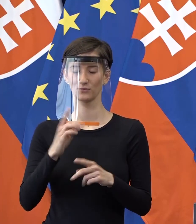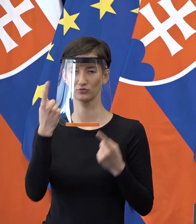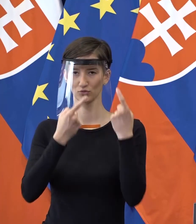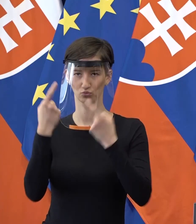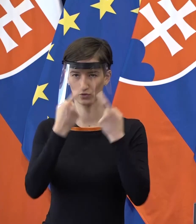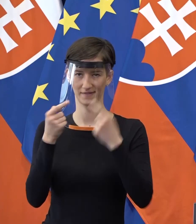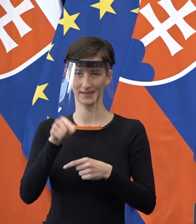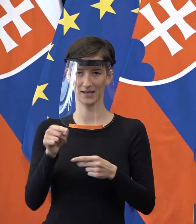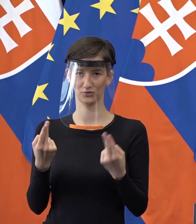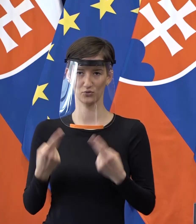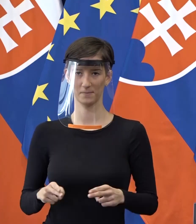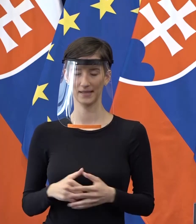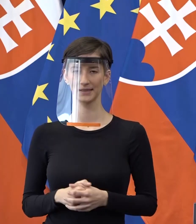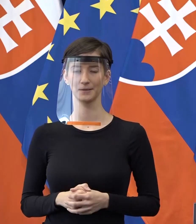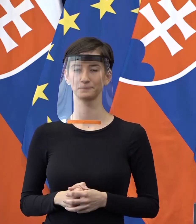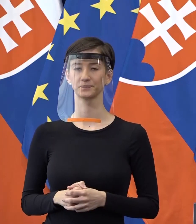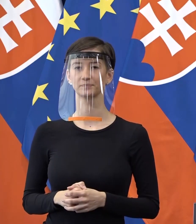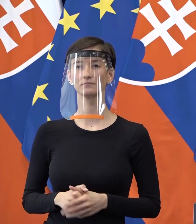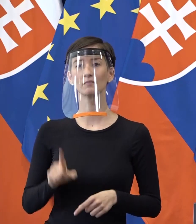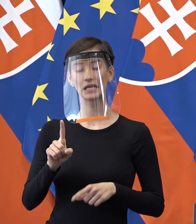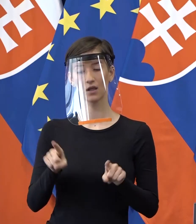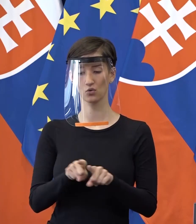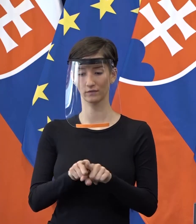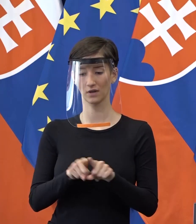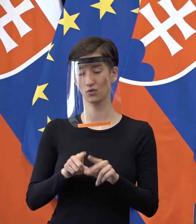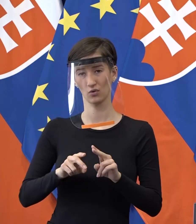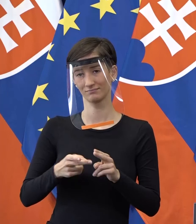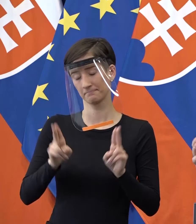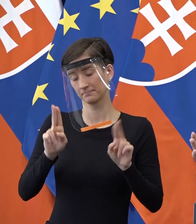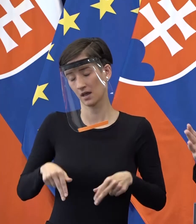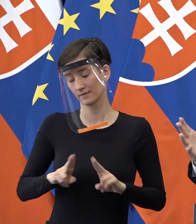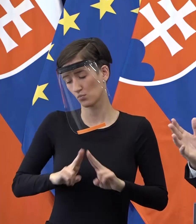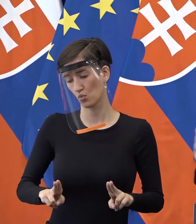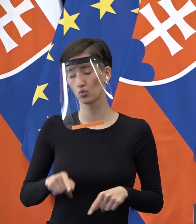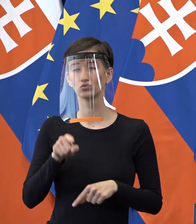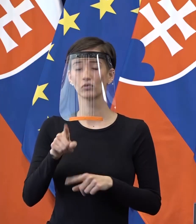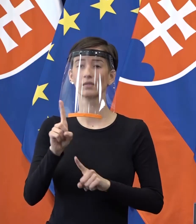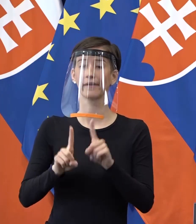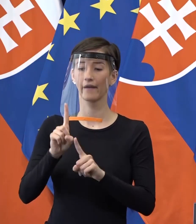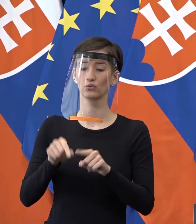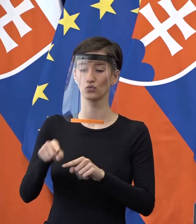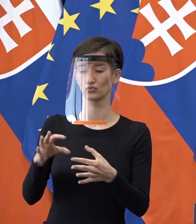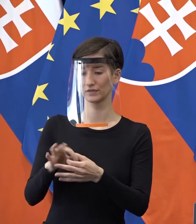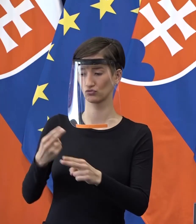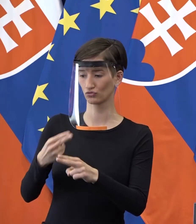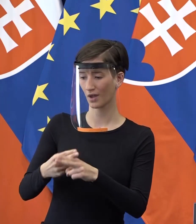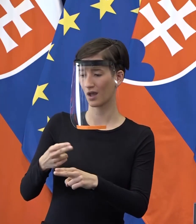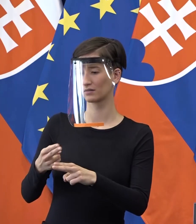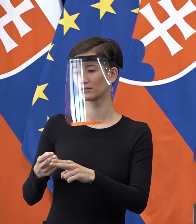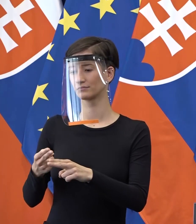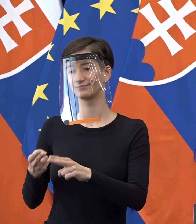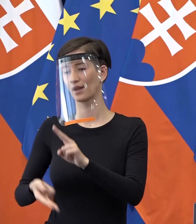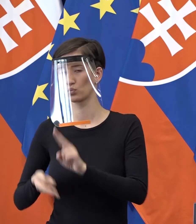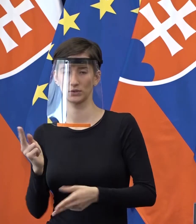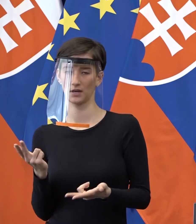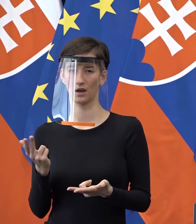to takto dopadne. Ale úplne v pohode môže byť pravda aj, že niekto zlíháva na strane štátu alebo tých ľudí, ktorí zabezpečujú tú